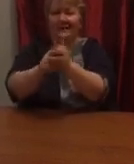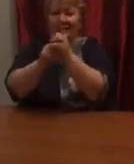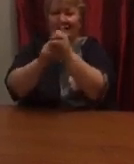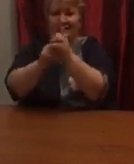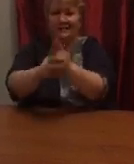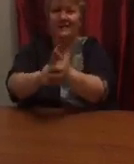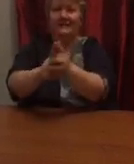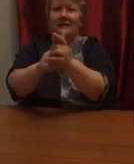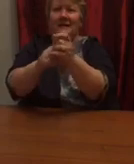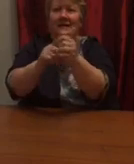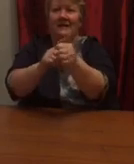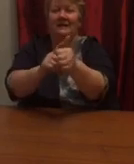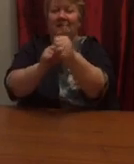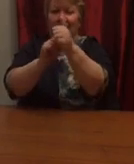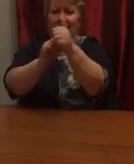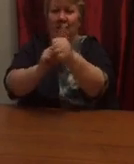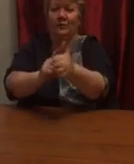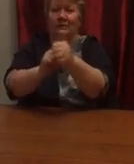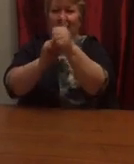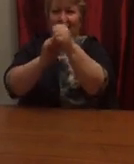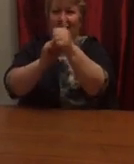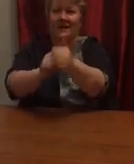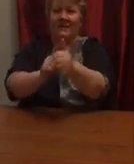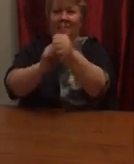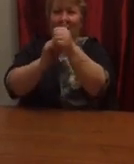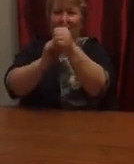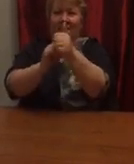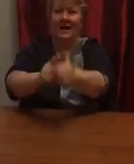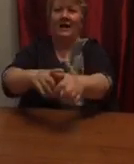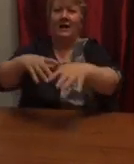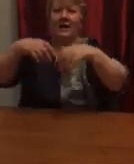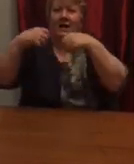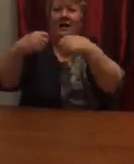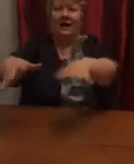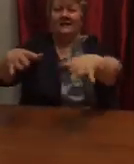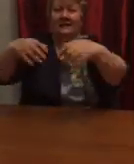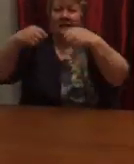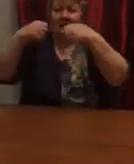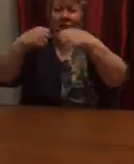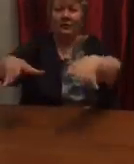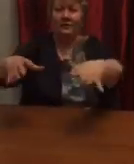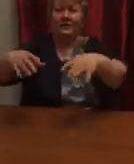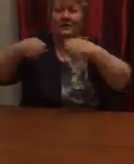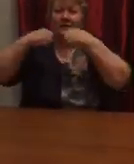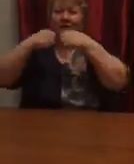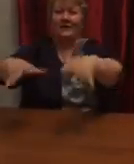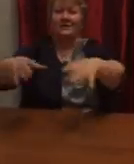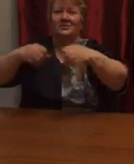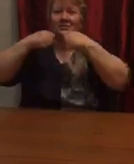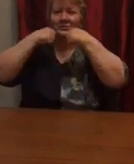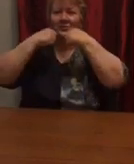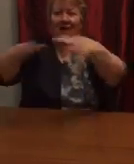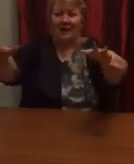котят. Это долька для бобра. А для волка кожура.